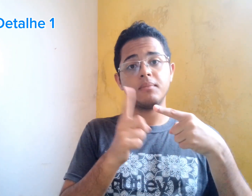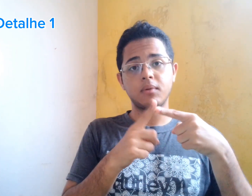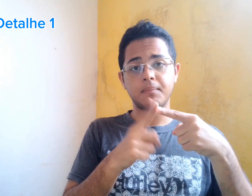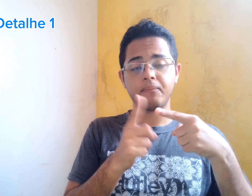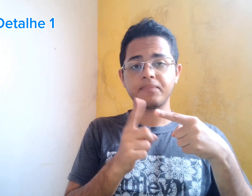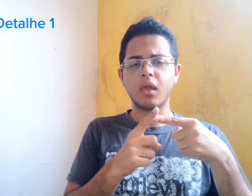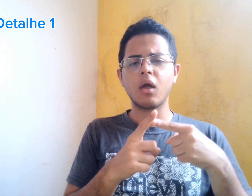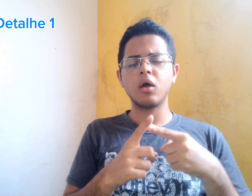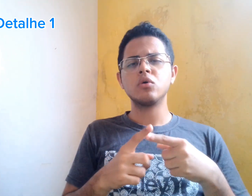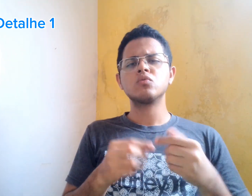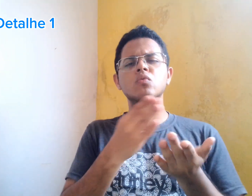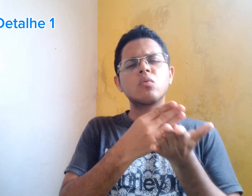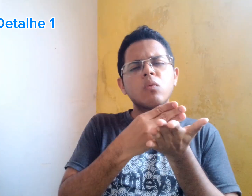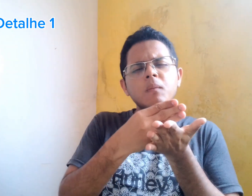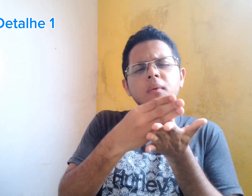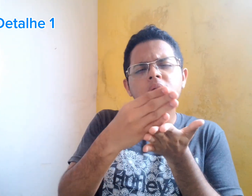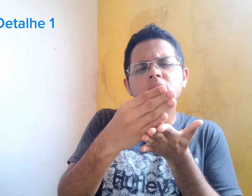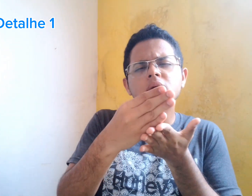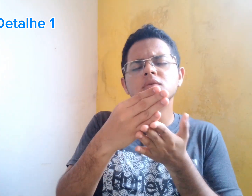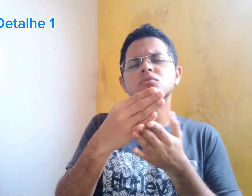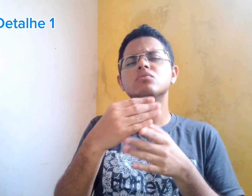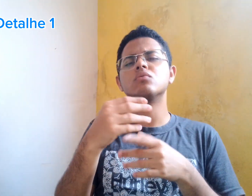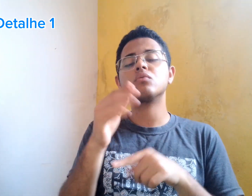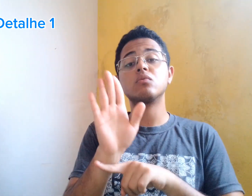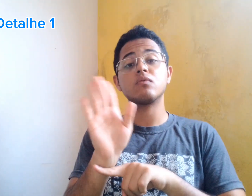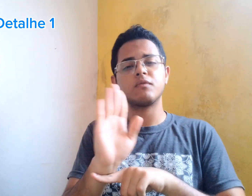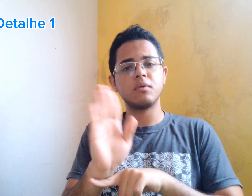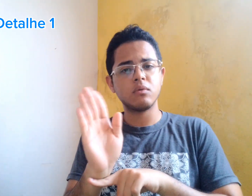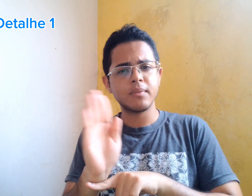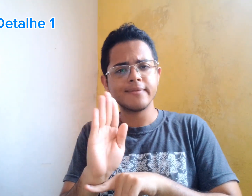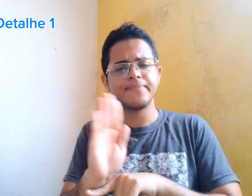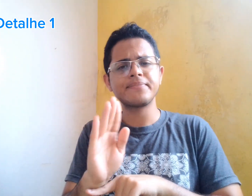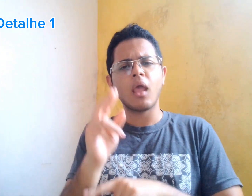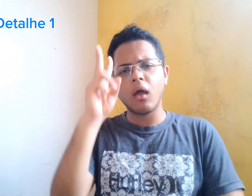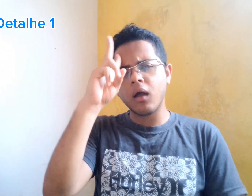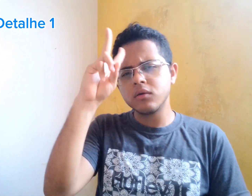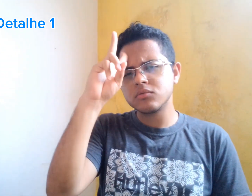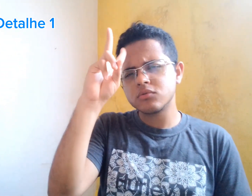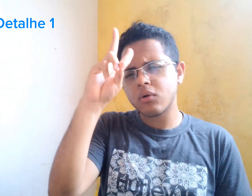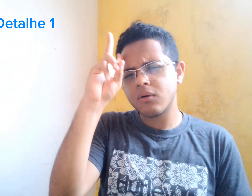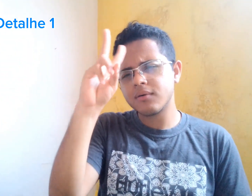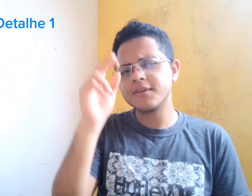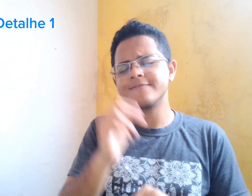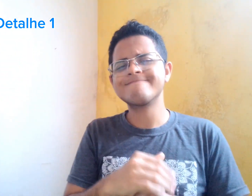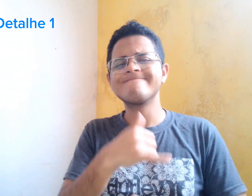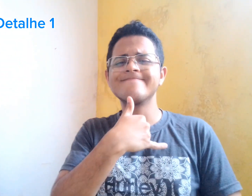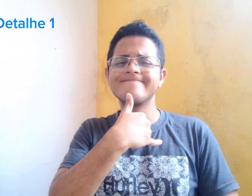O primeiro detalhe é que no filme a história é triste.